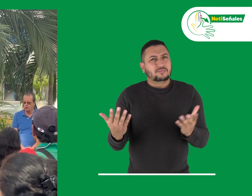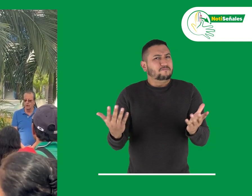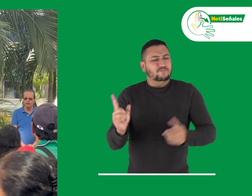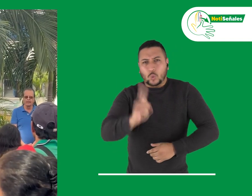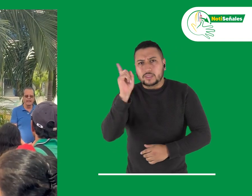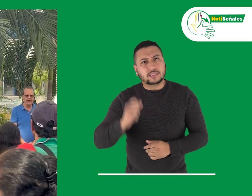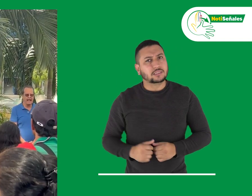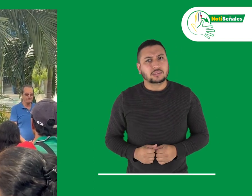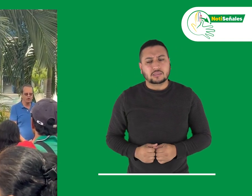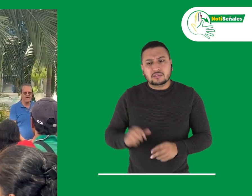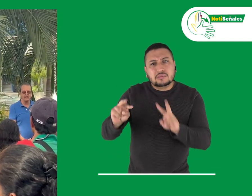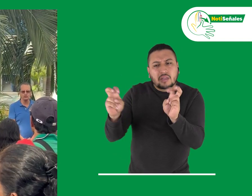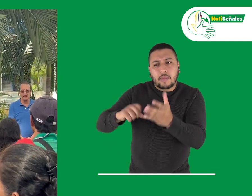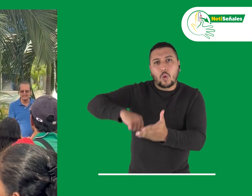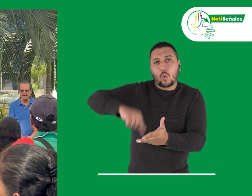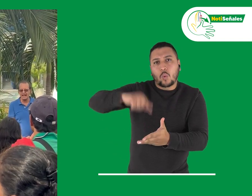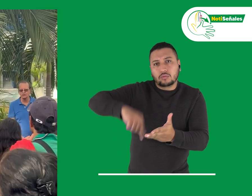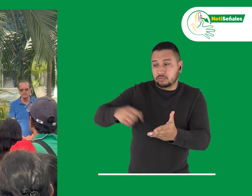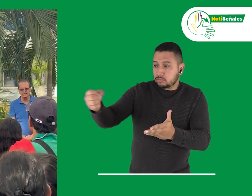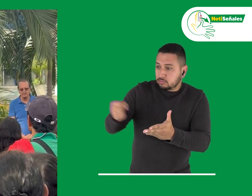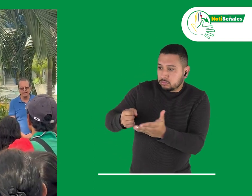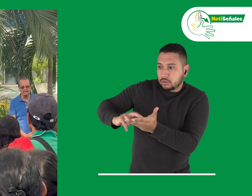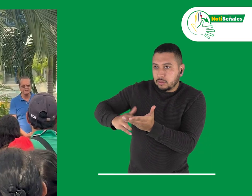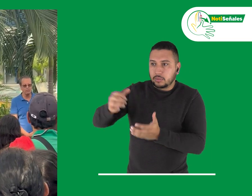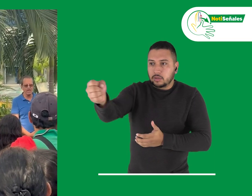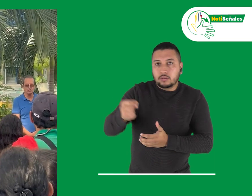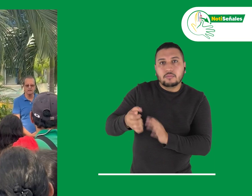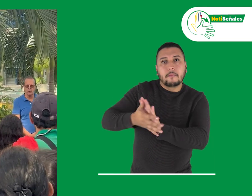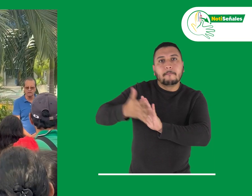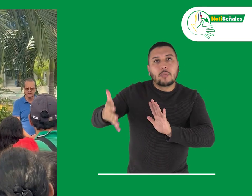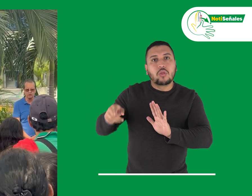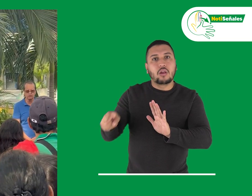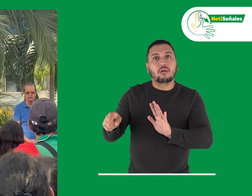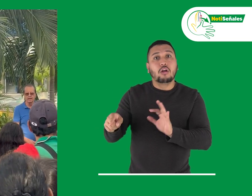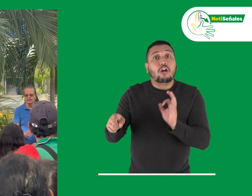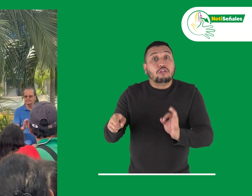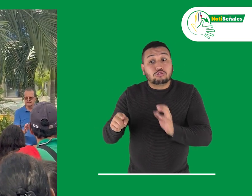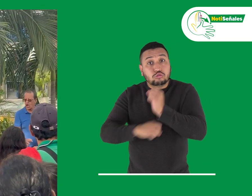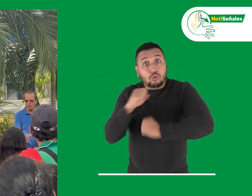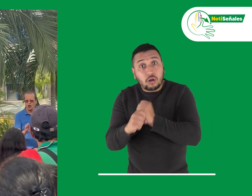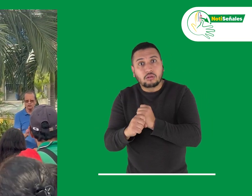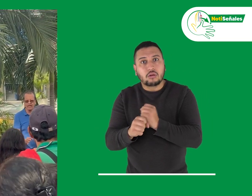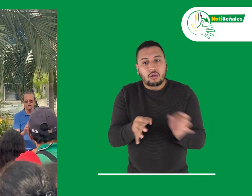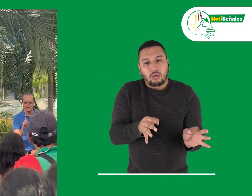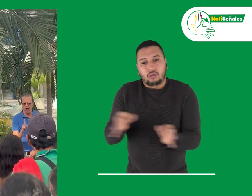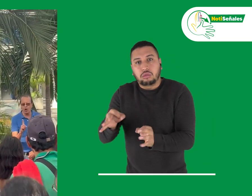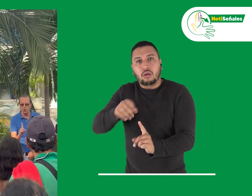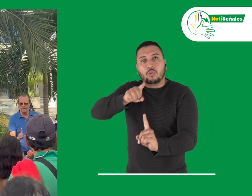una forma de contratar a la Secretaría de el modelo lingüístico. Todos los años lleva con un